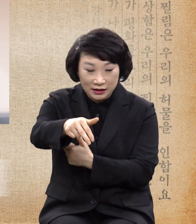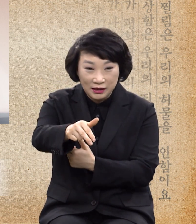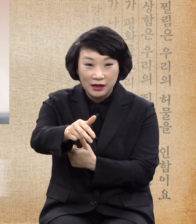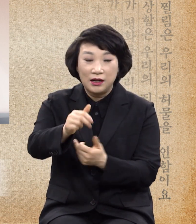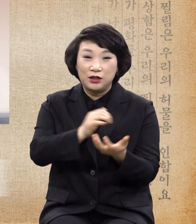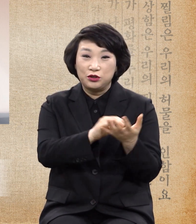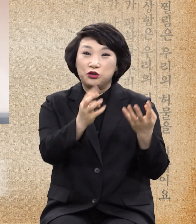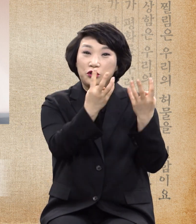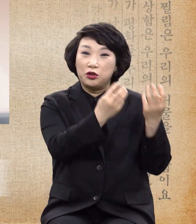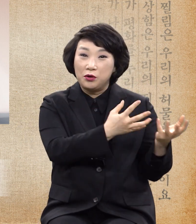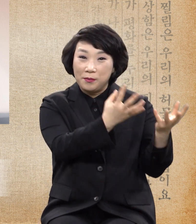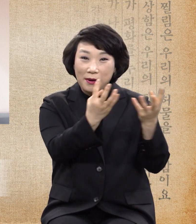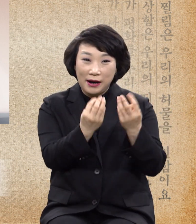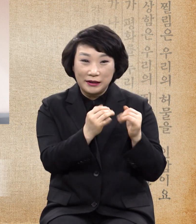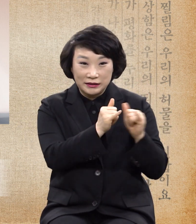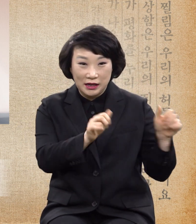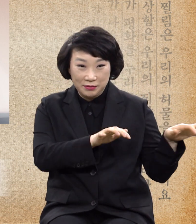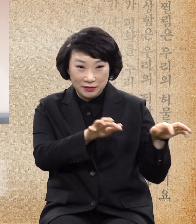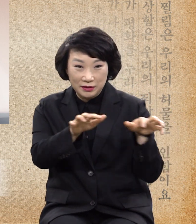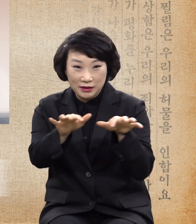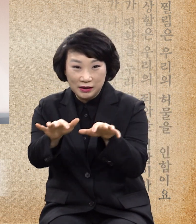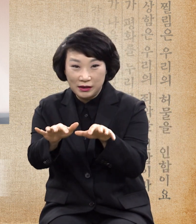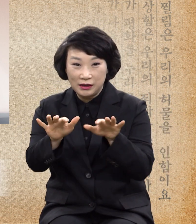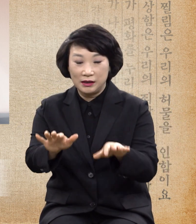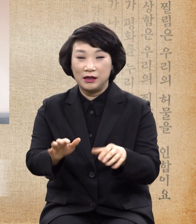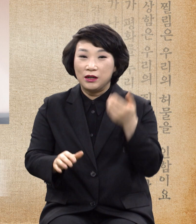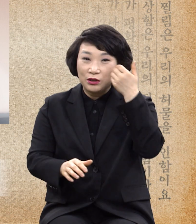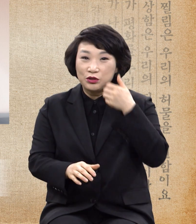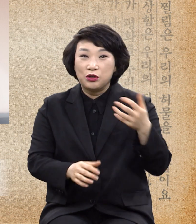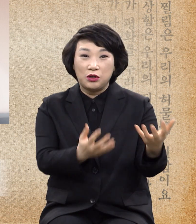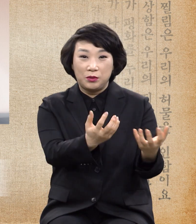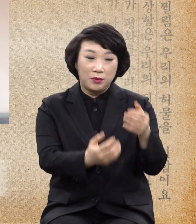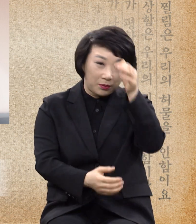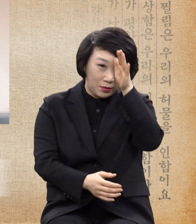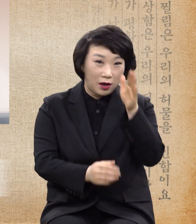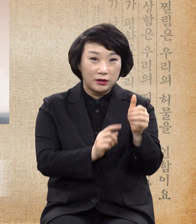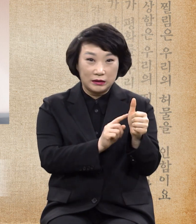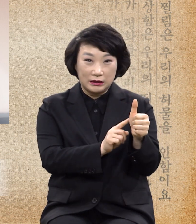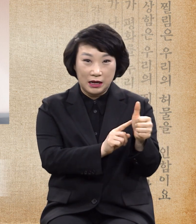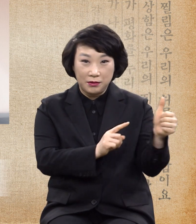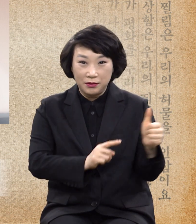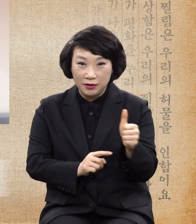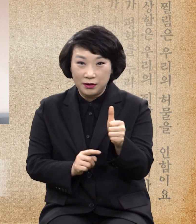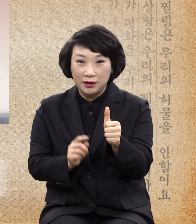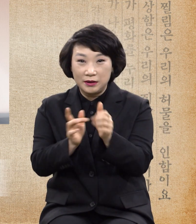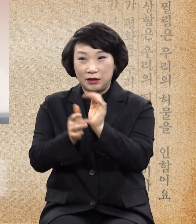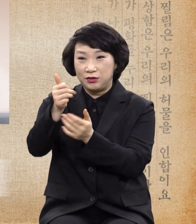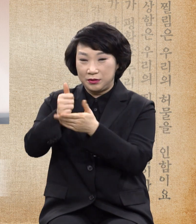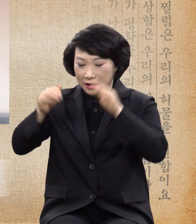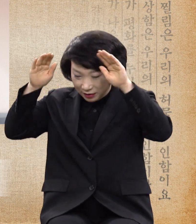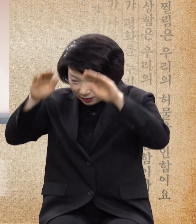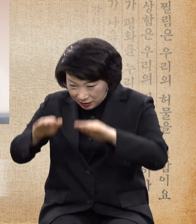내려오시니 거다한 무리가 좋지니라 한 문등병자가 나와 저라고 가로되